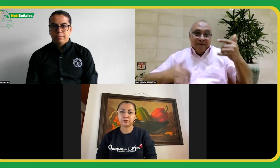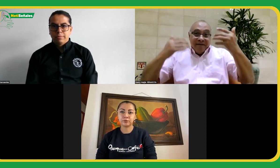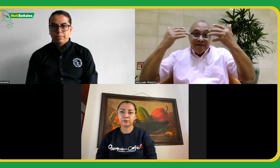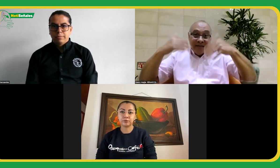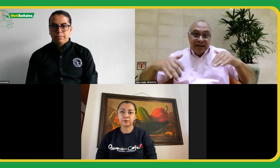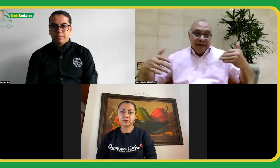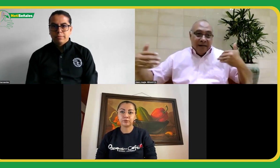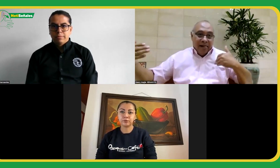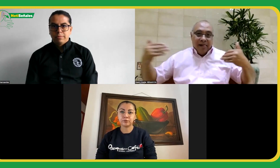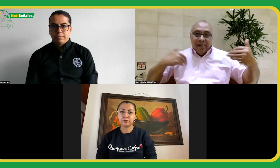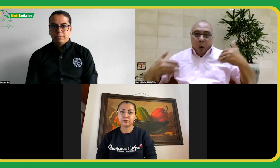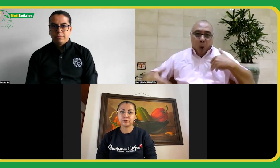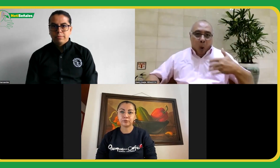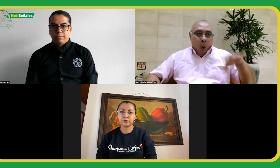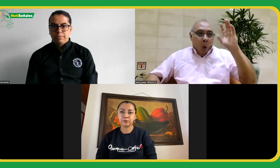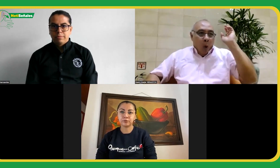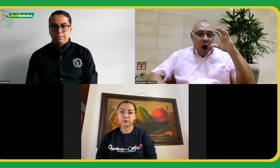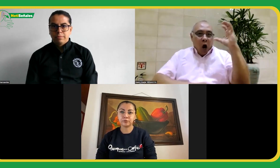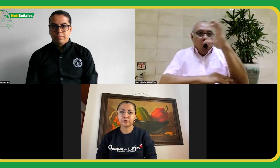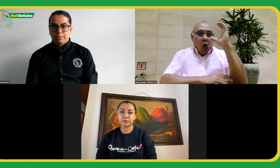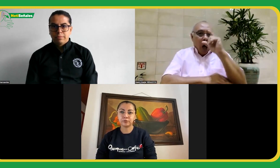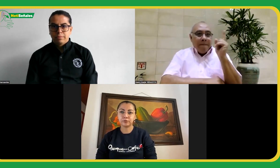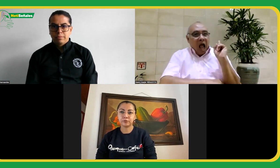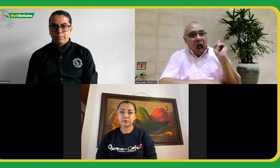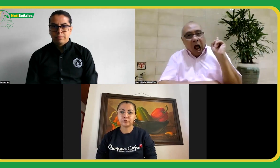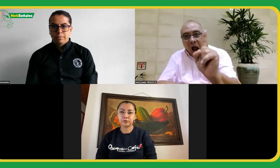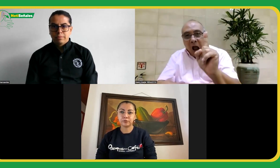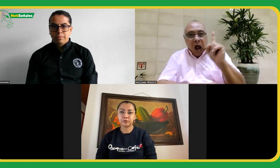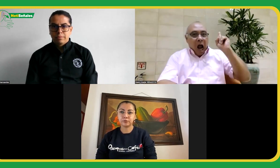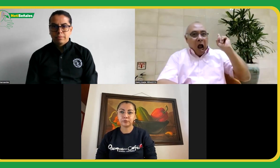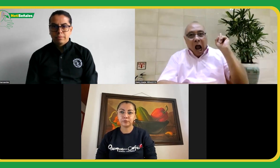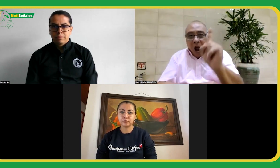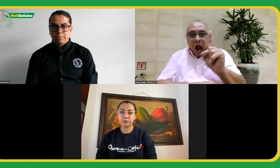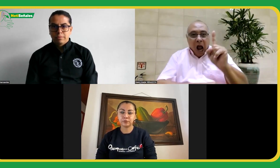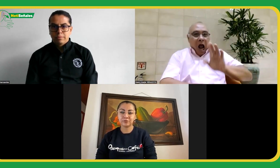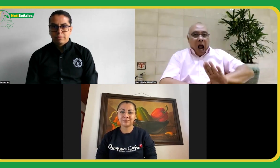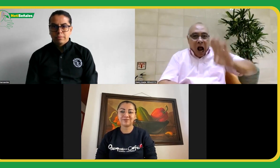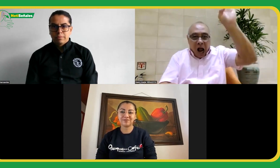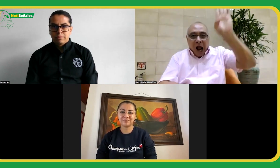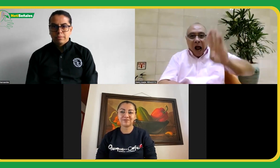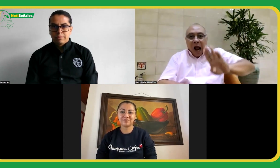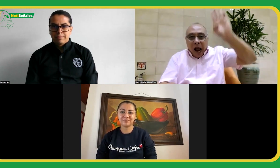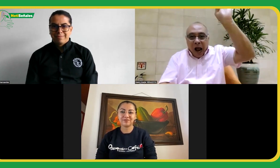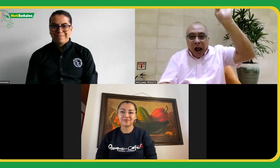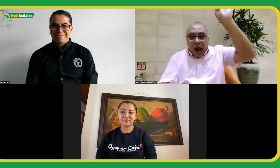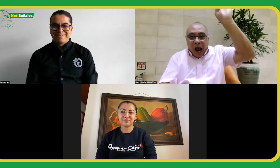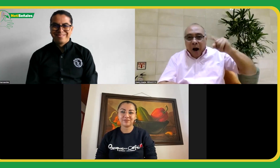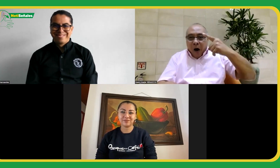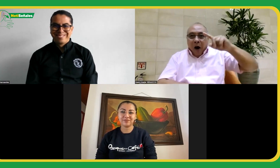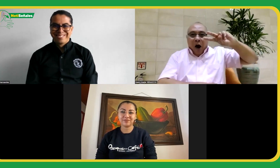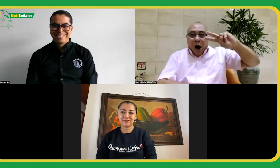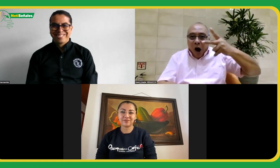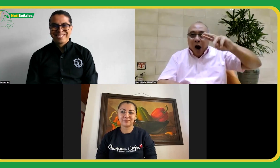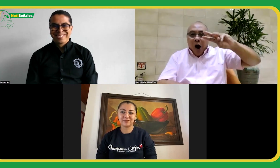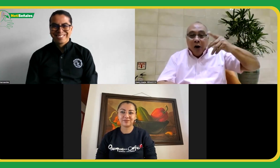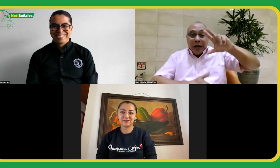se terminaba el programa llegaban muchos homólogos muchos compañeros a decirme Colombia sí que participa